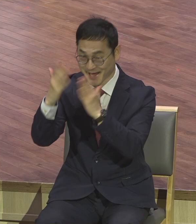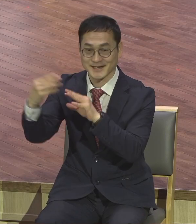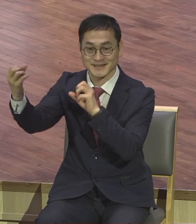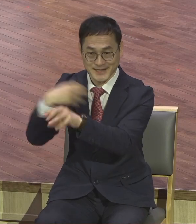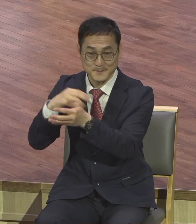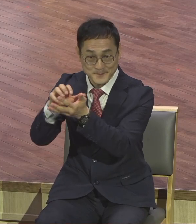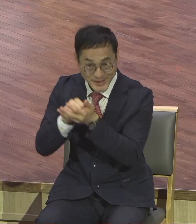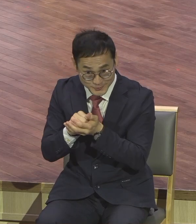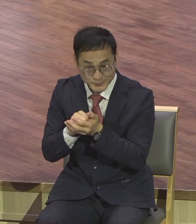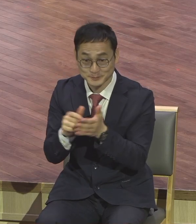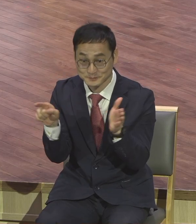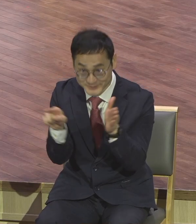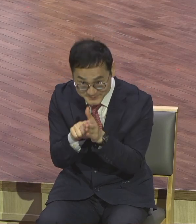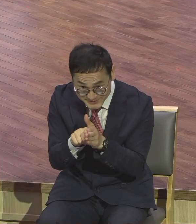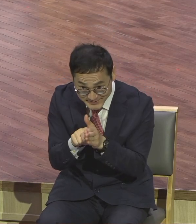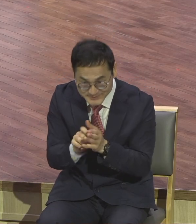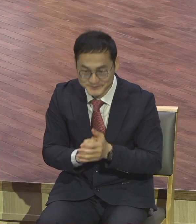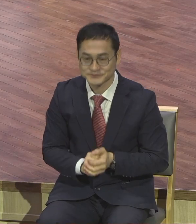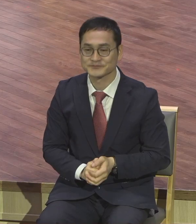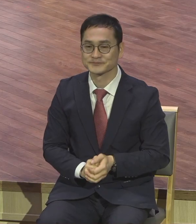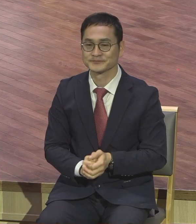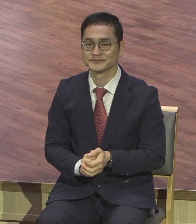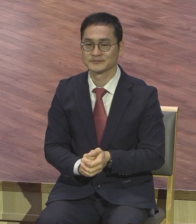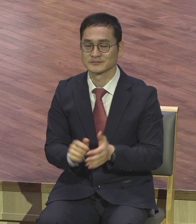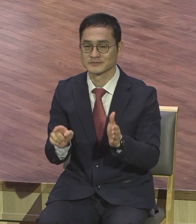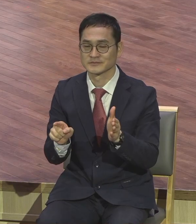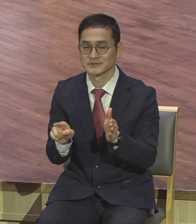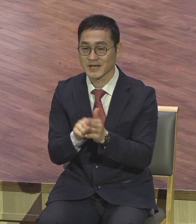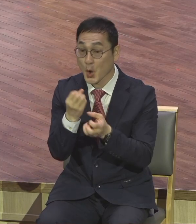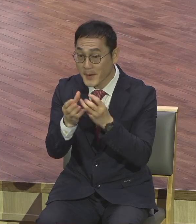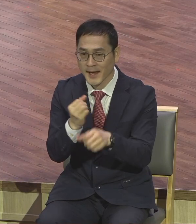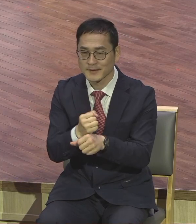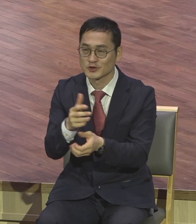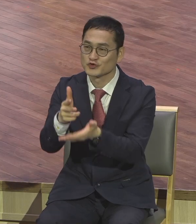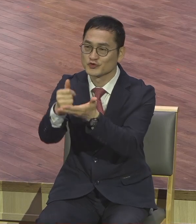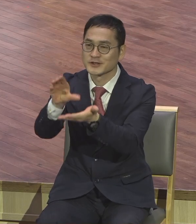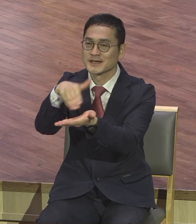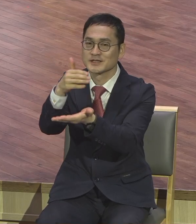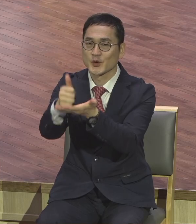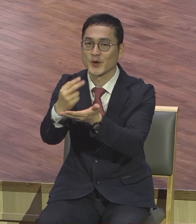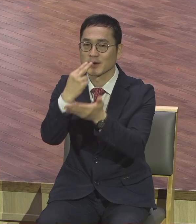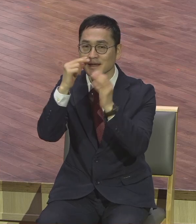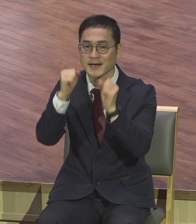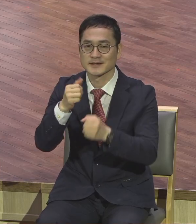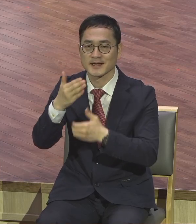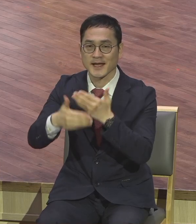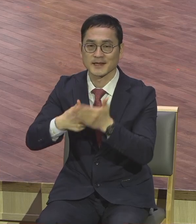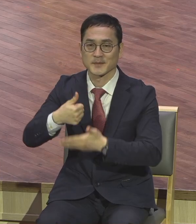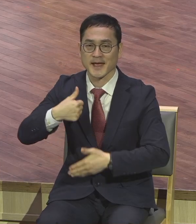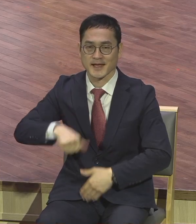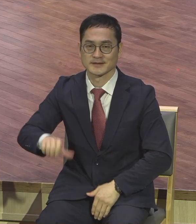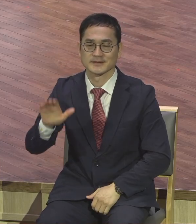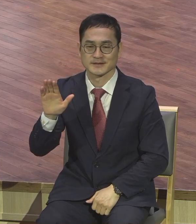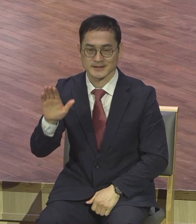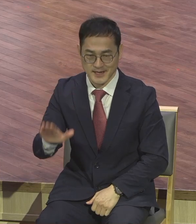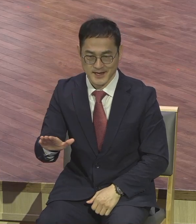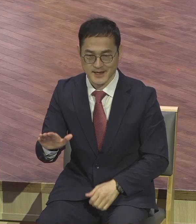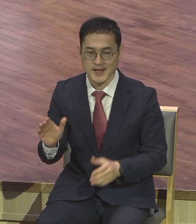신앙 고백합니다. 주는 그리스도시여 살아계신 하나님의 아들이십니다. 아멘.